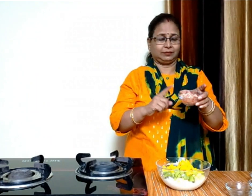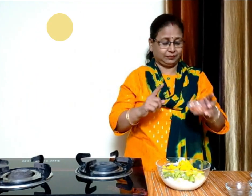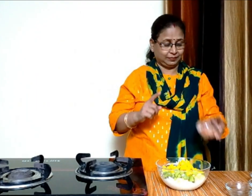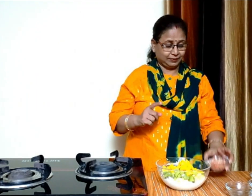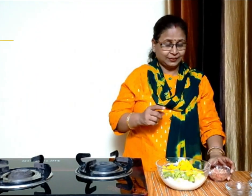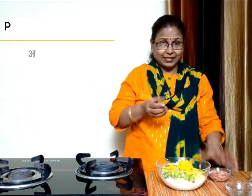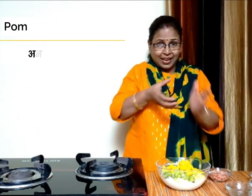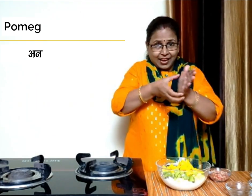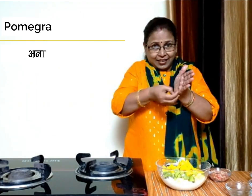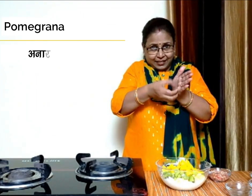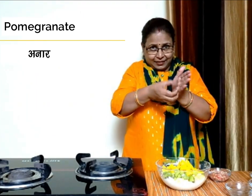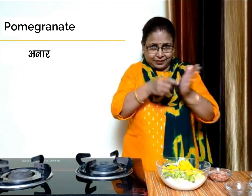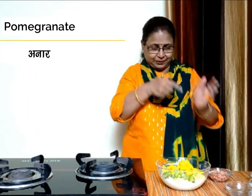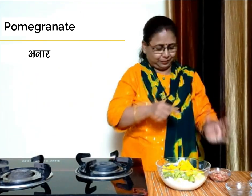और कुछ अनार के दाने डालेंगे